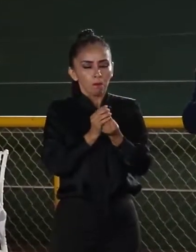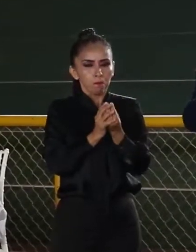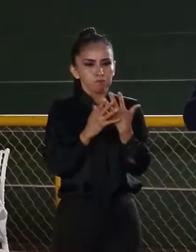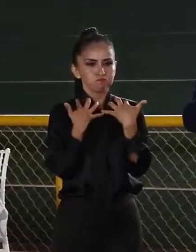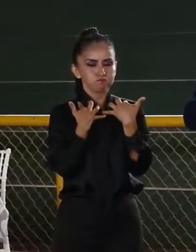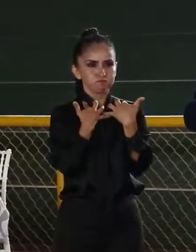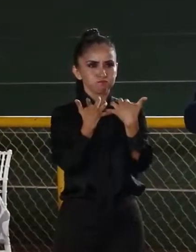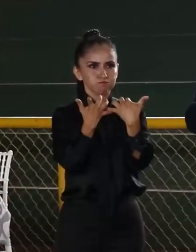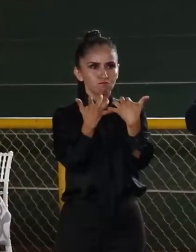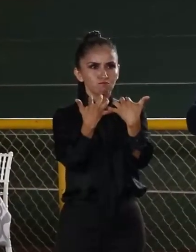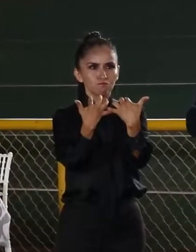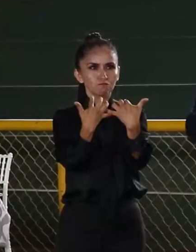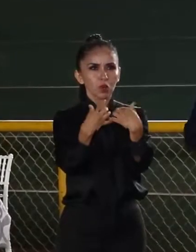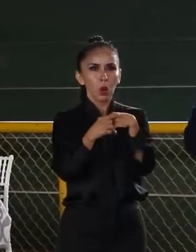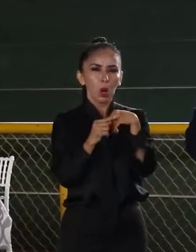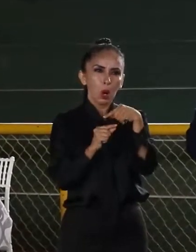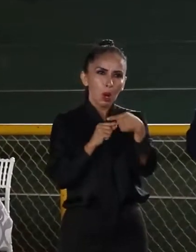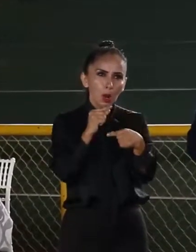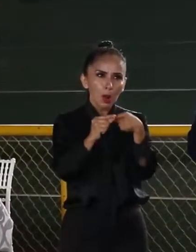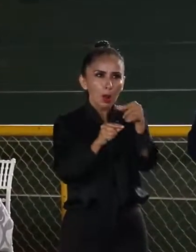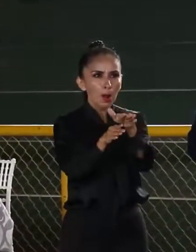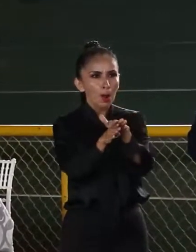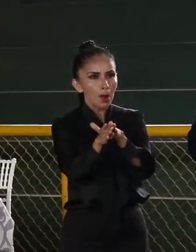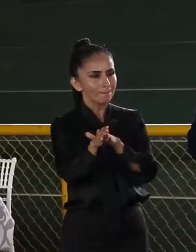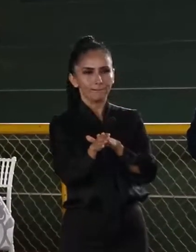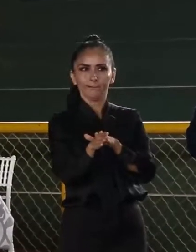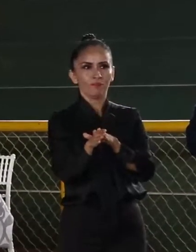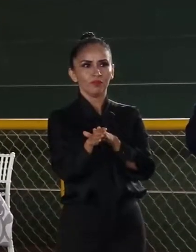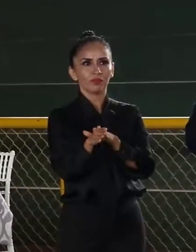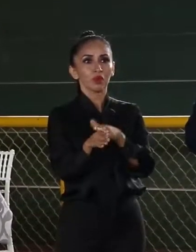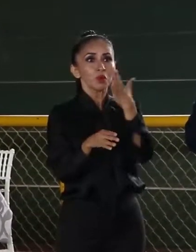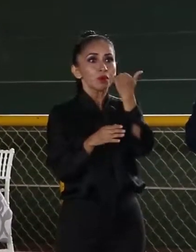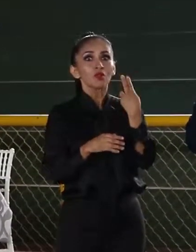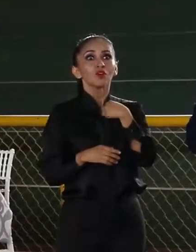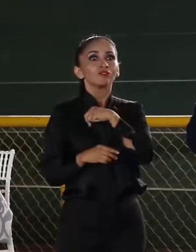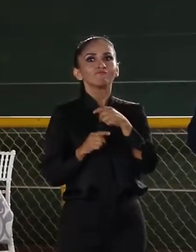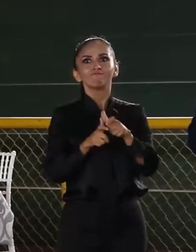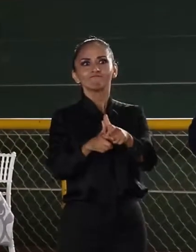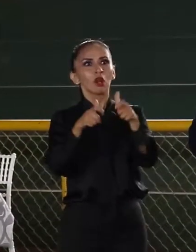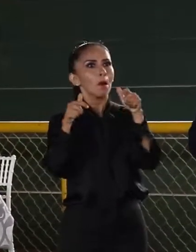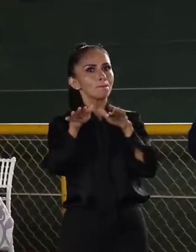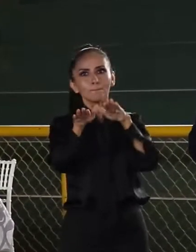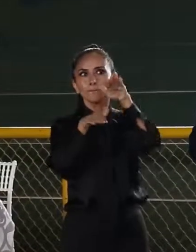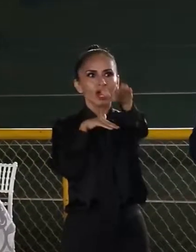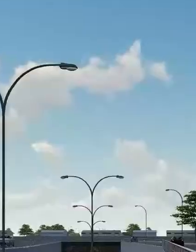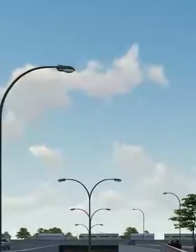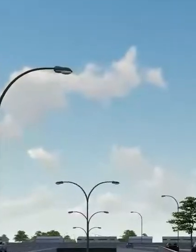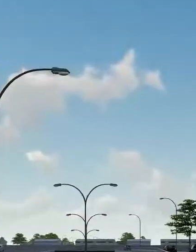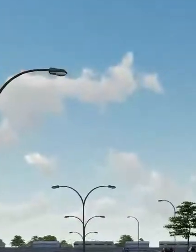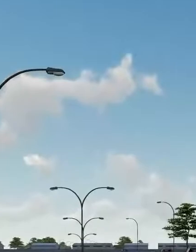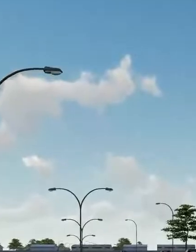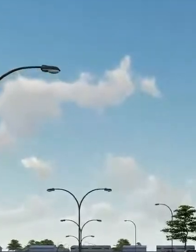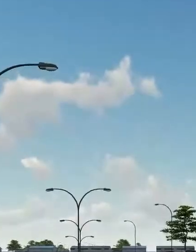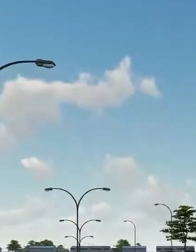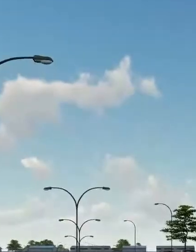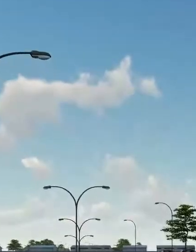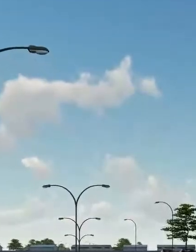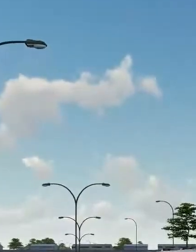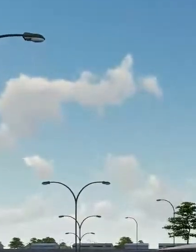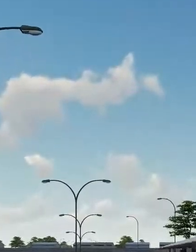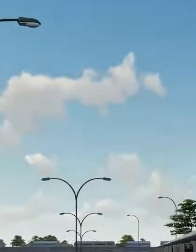a paso lento. Por eso es que estamos viendo los grandes proyectos ahora. ¿Qué hemos hecho?